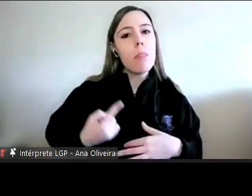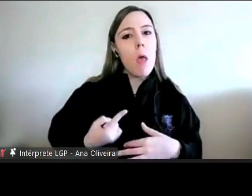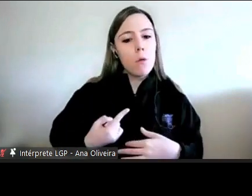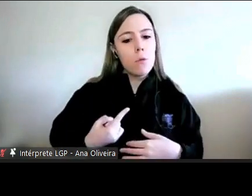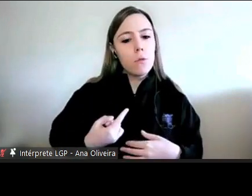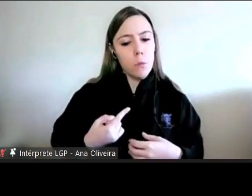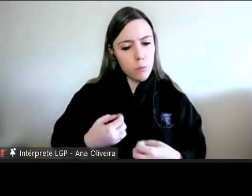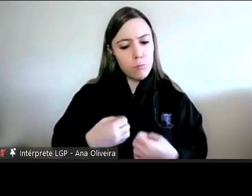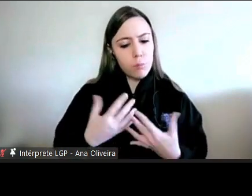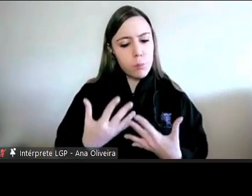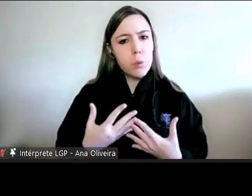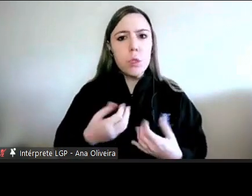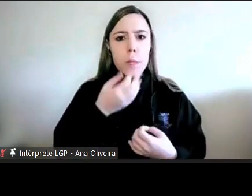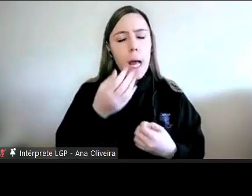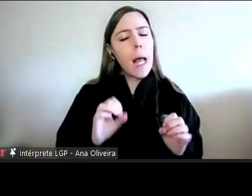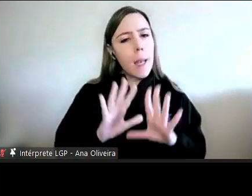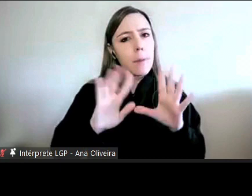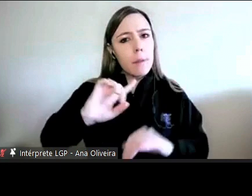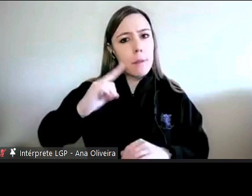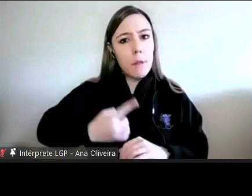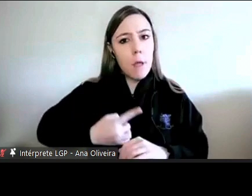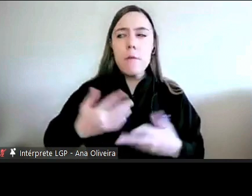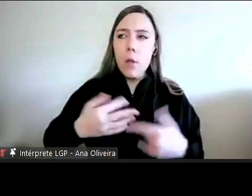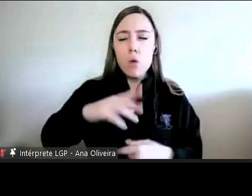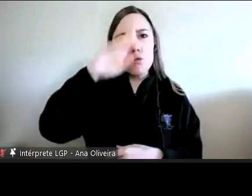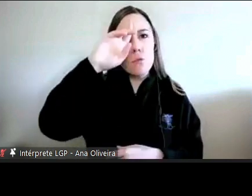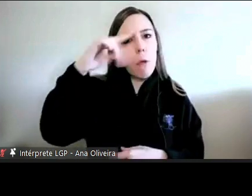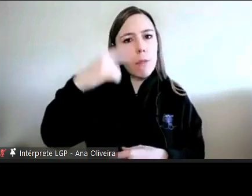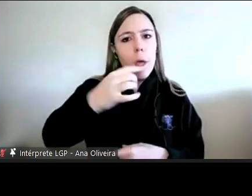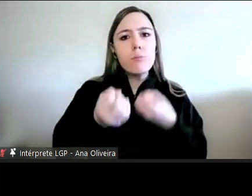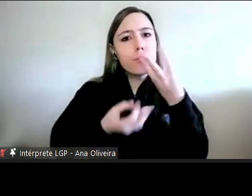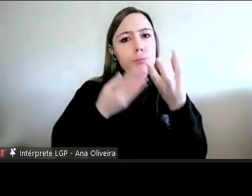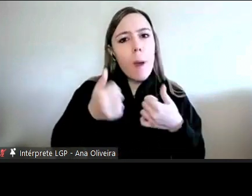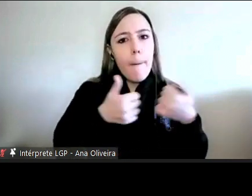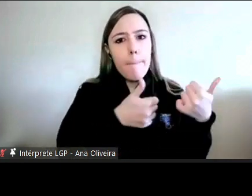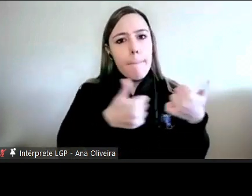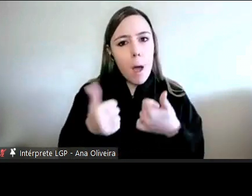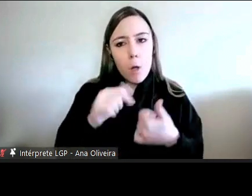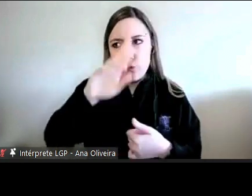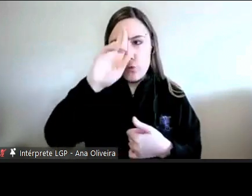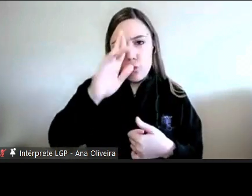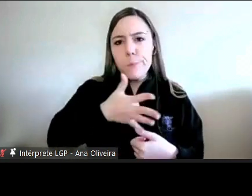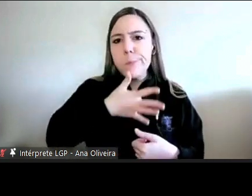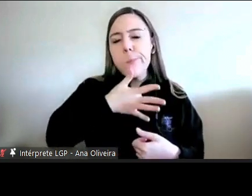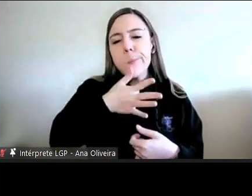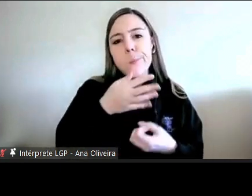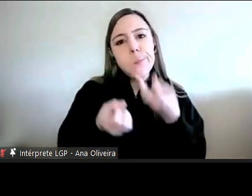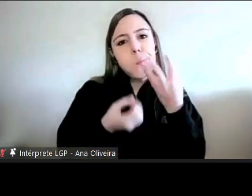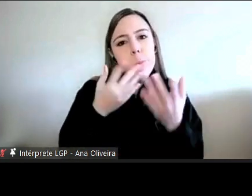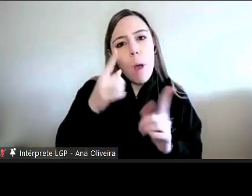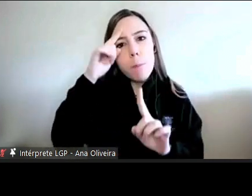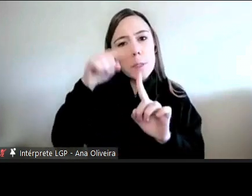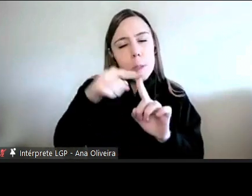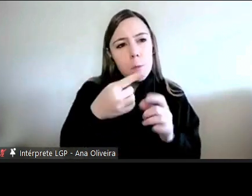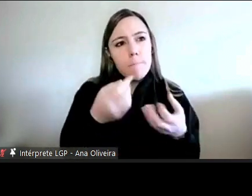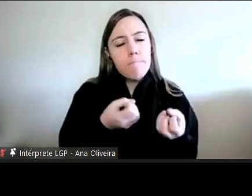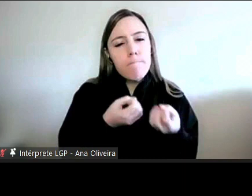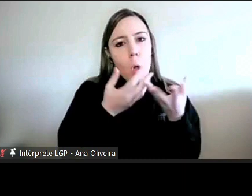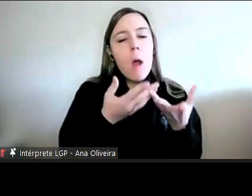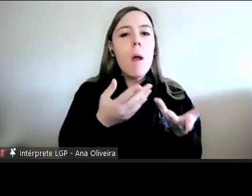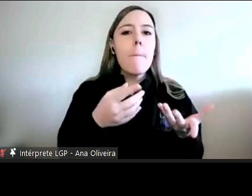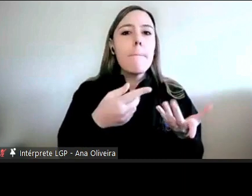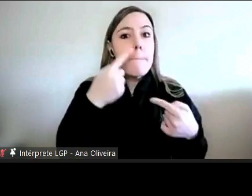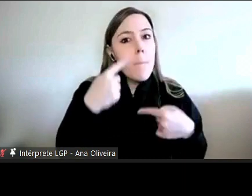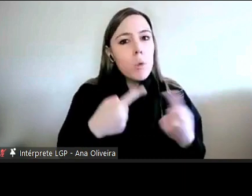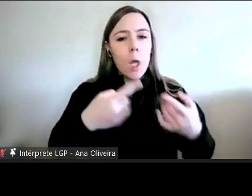grande de de argumentação um esforço argumentativo e do convencimento da justiça da sua posição o